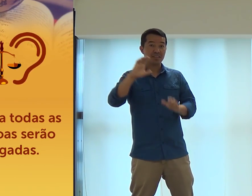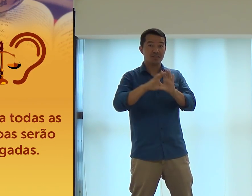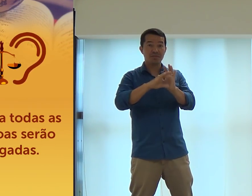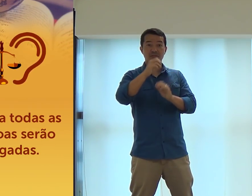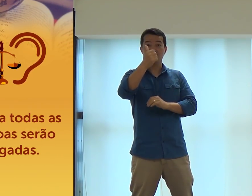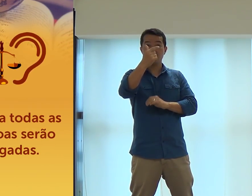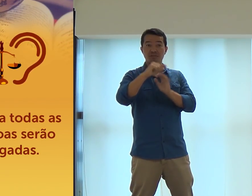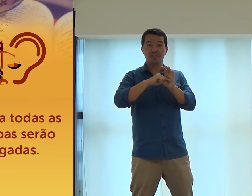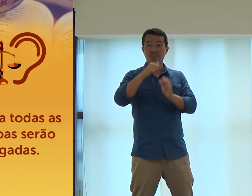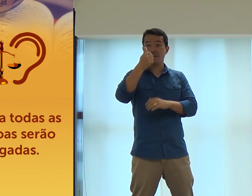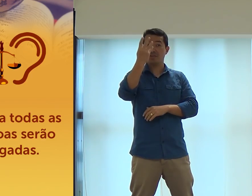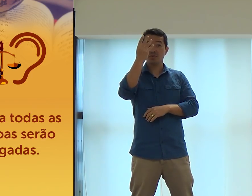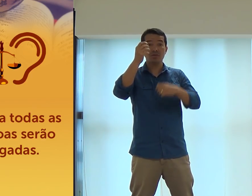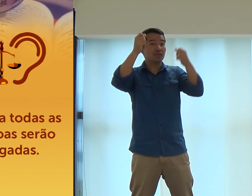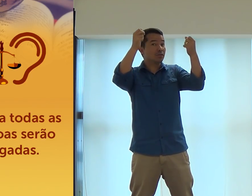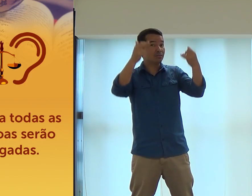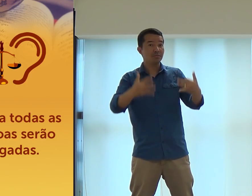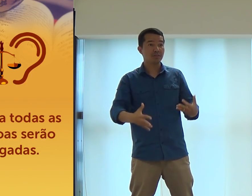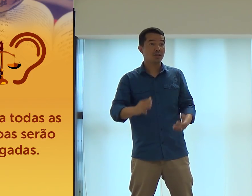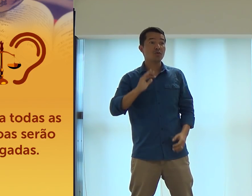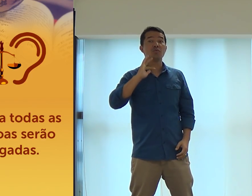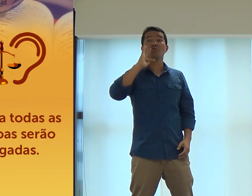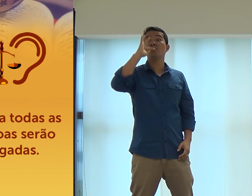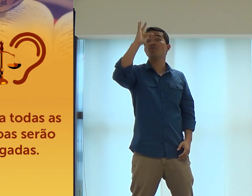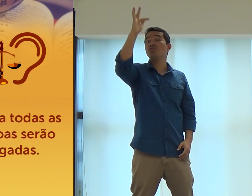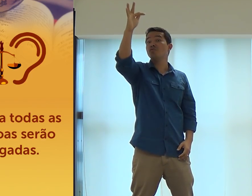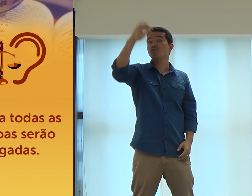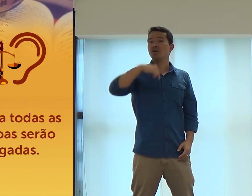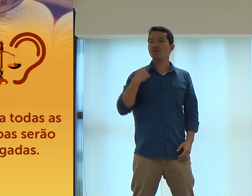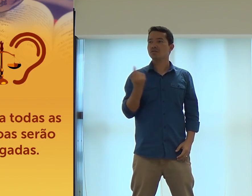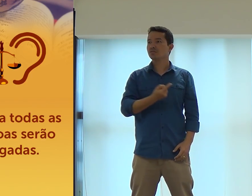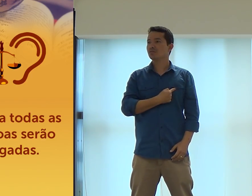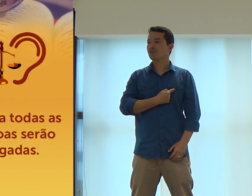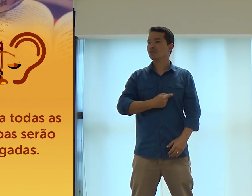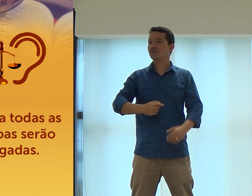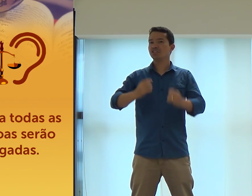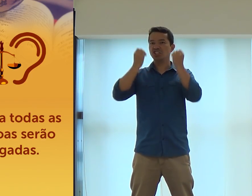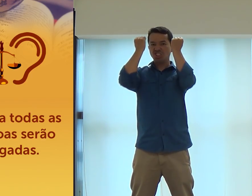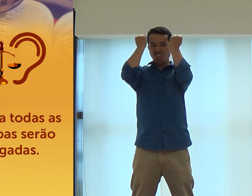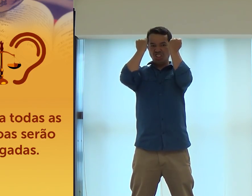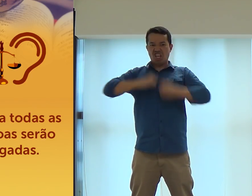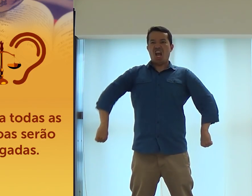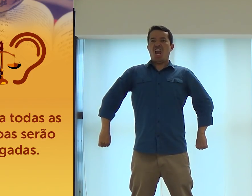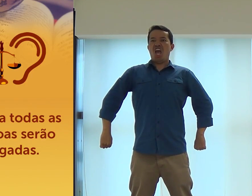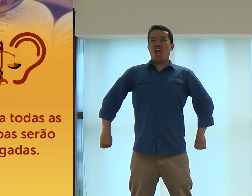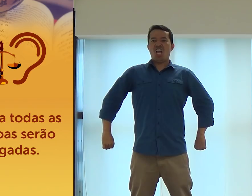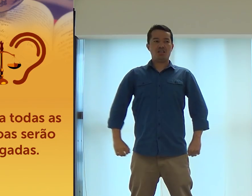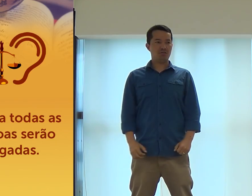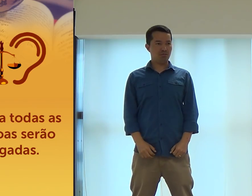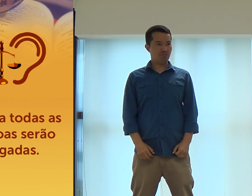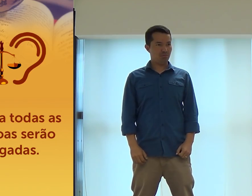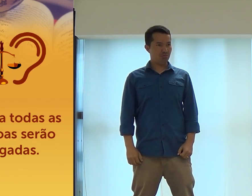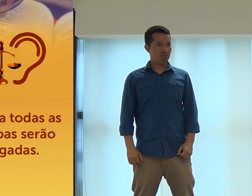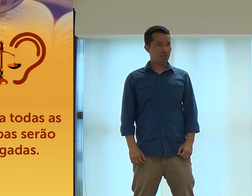E a linha Eclesiastes fala disso. Que no futuro, a gente vai ser julgado como se fosse